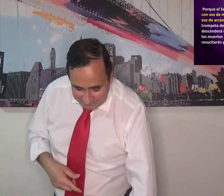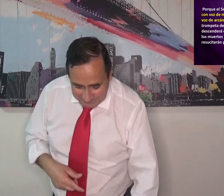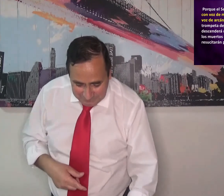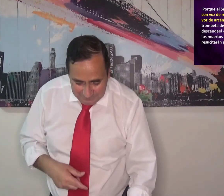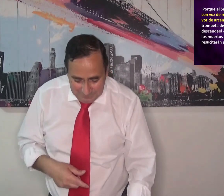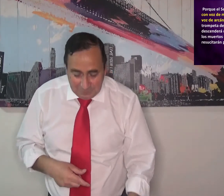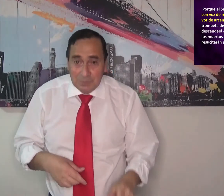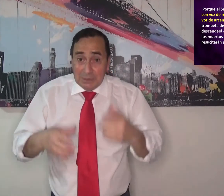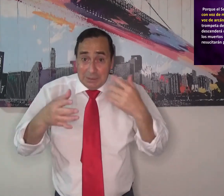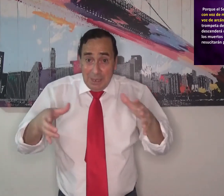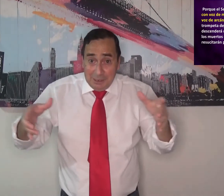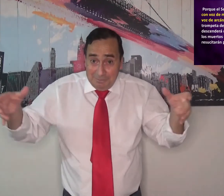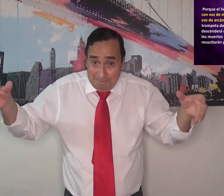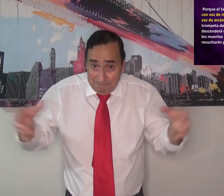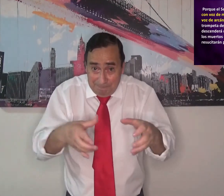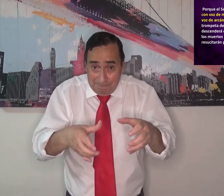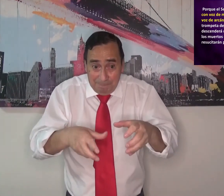elevarnos e irnos con él al cielo.